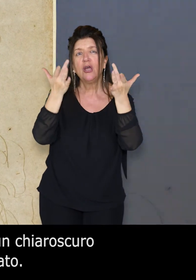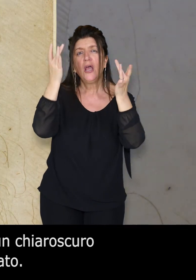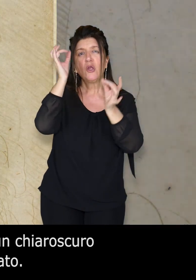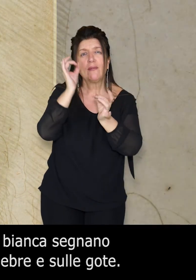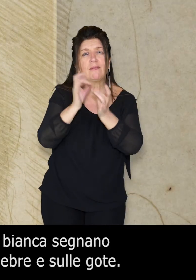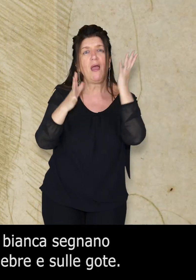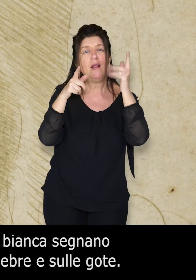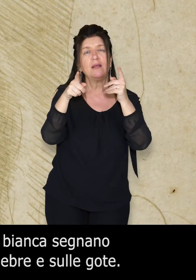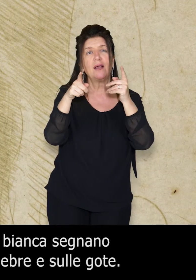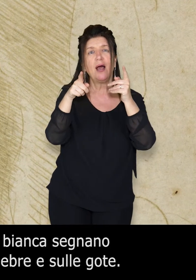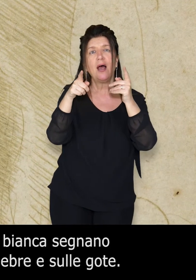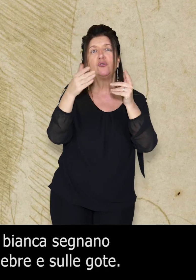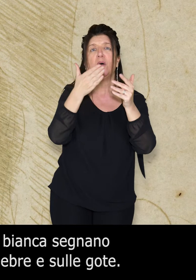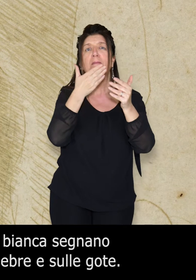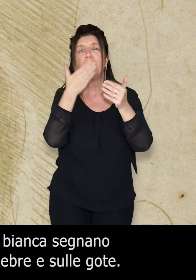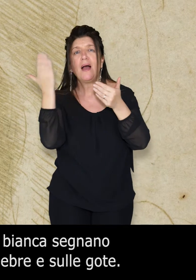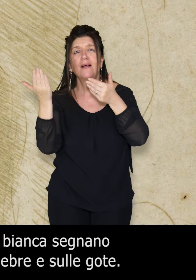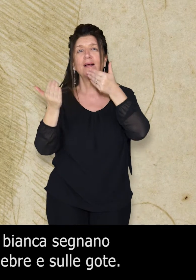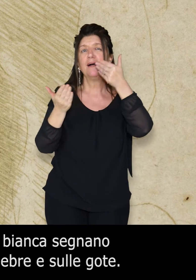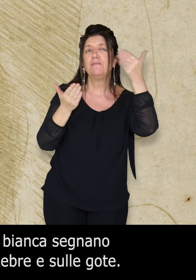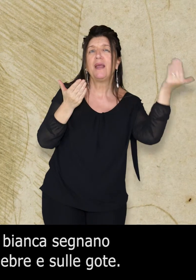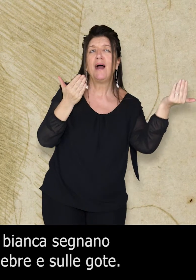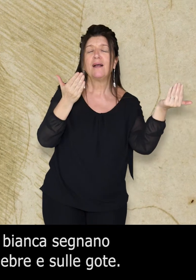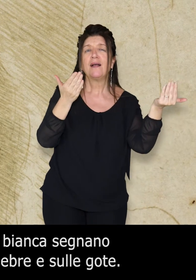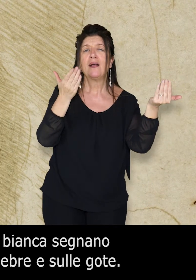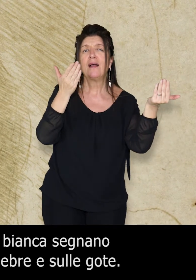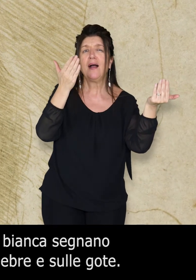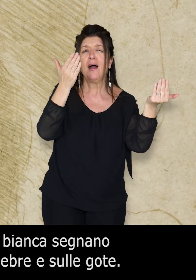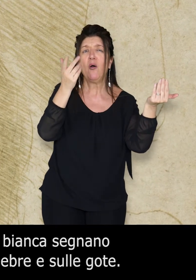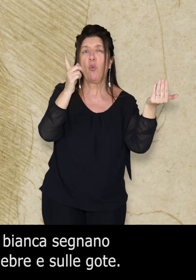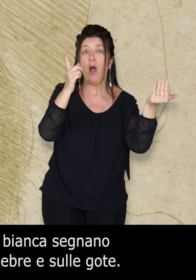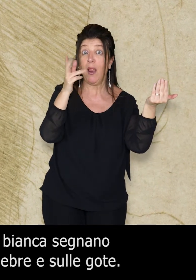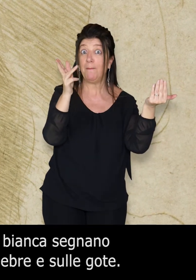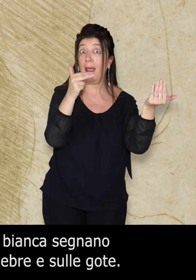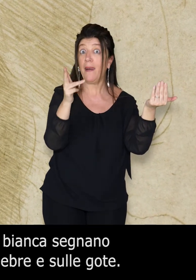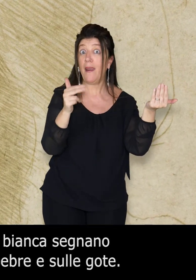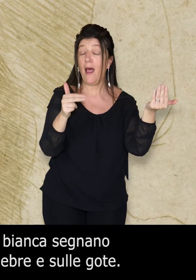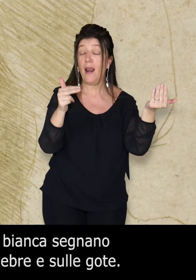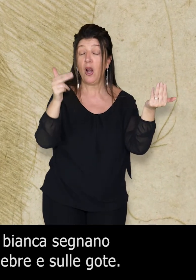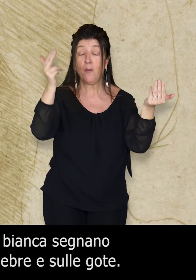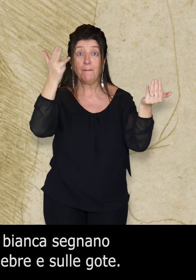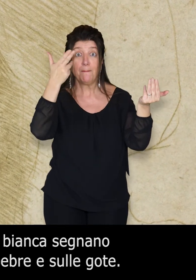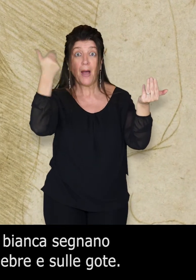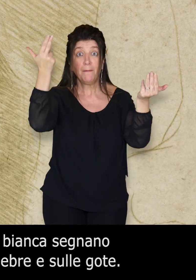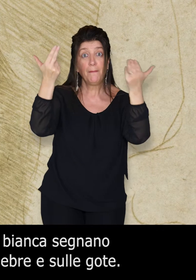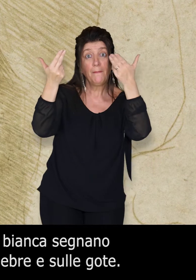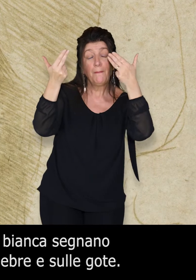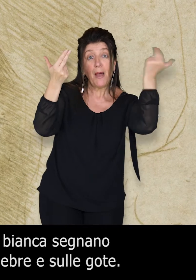Piccole pennellate di biacca bianca segnano i punti più luminosi sulle palpebre e sulle